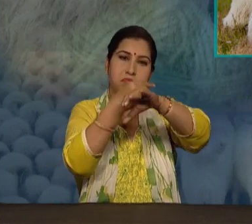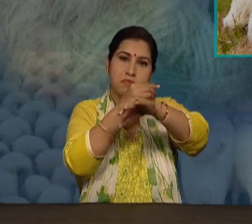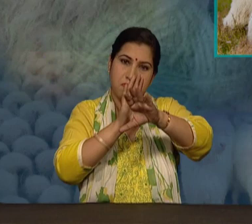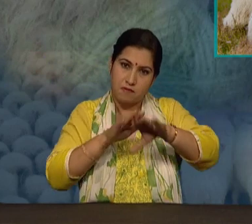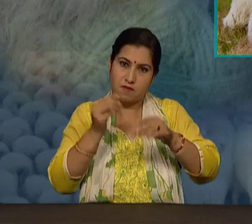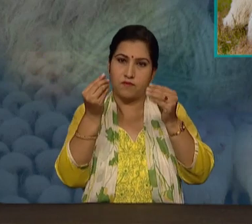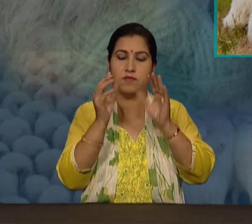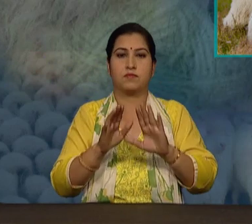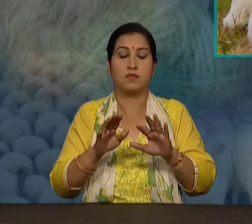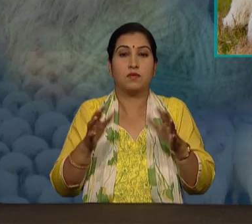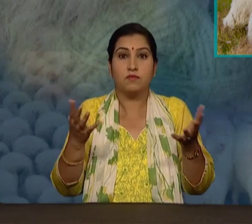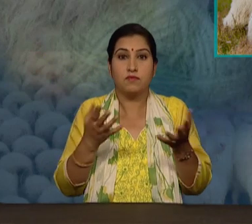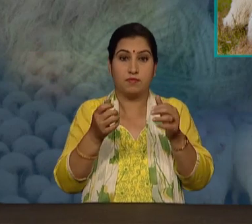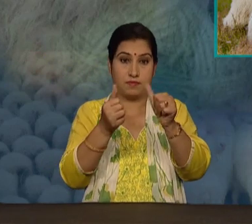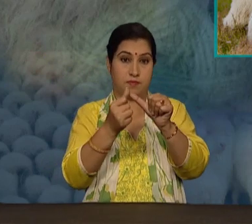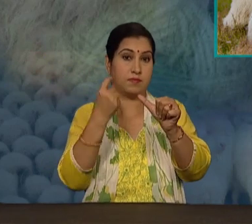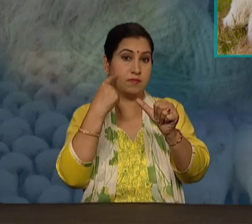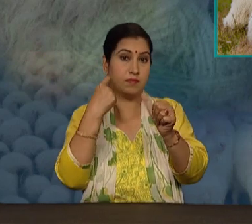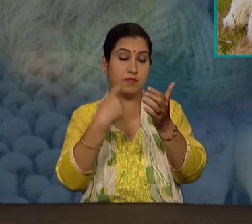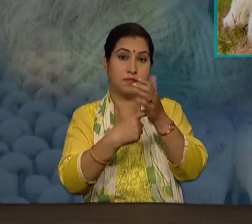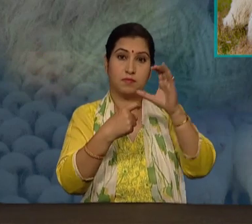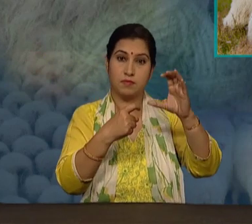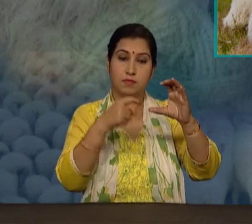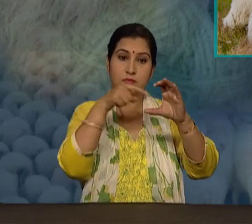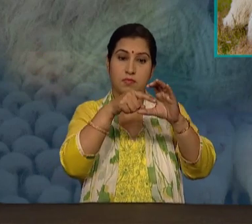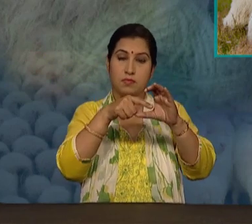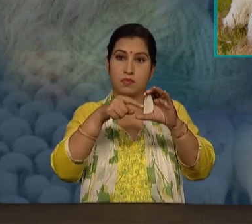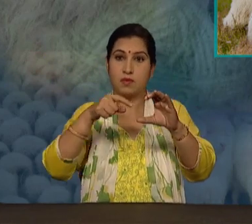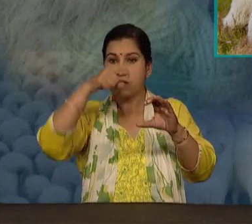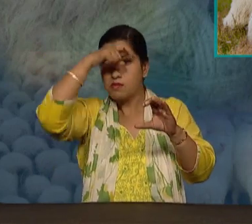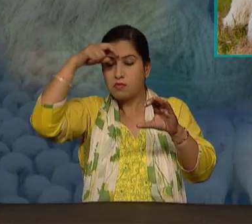चुकि वायू उश्मा की कुचालक होती है